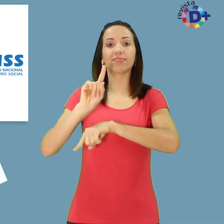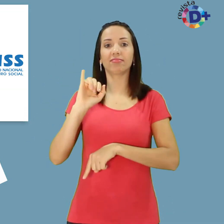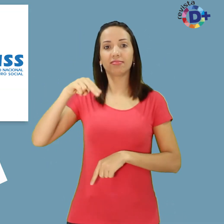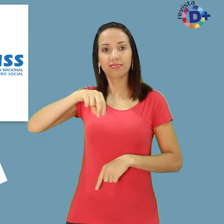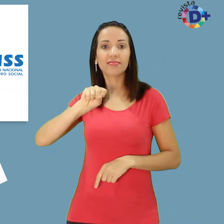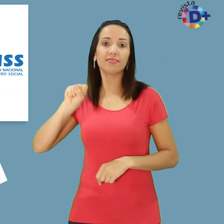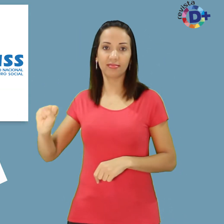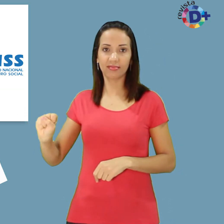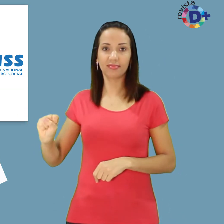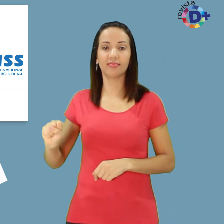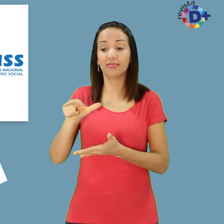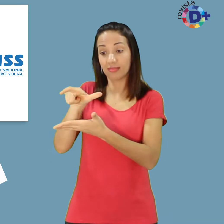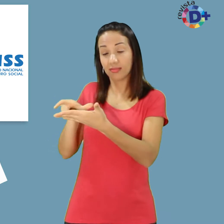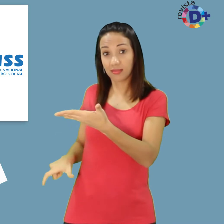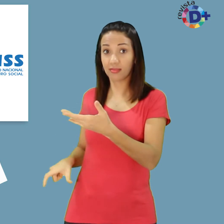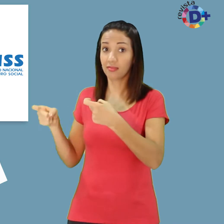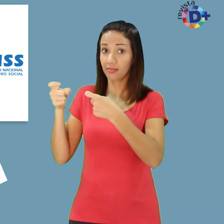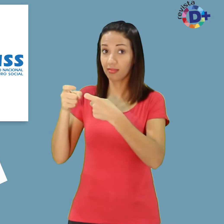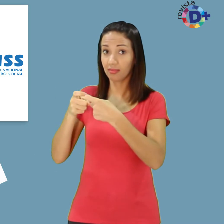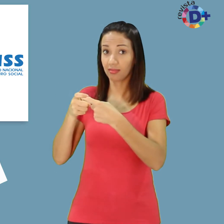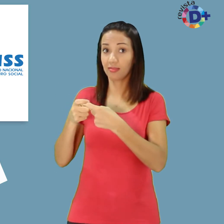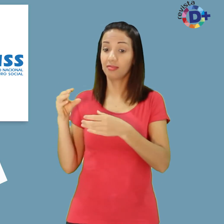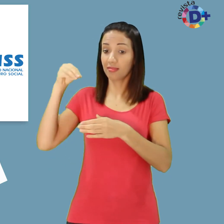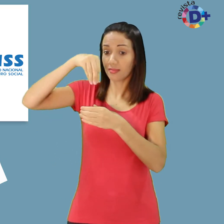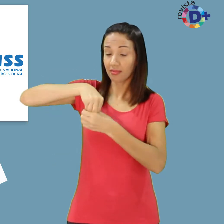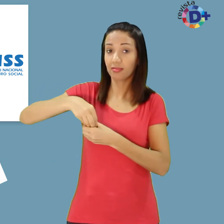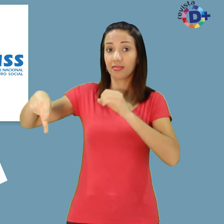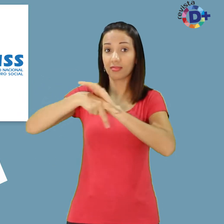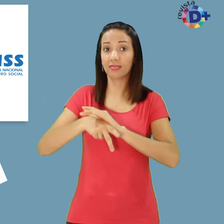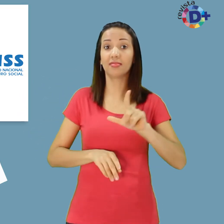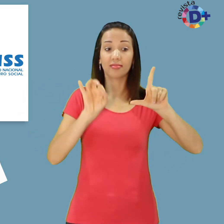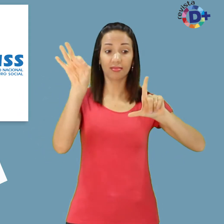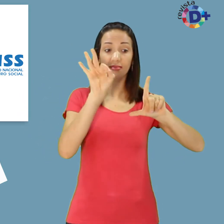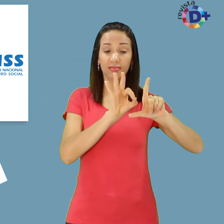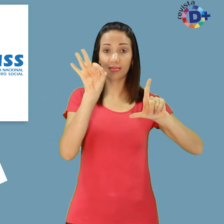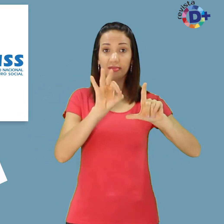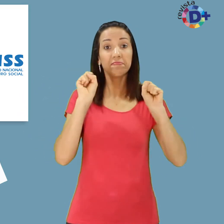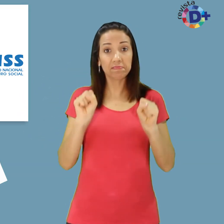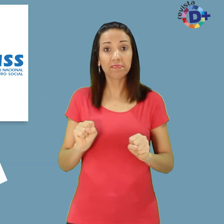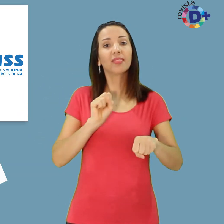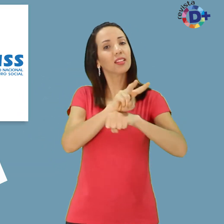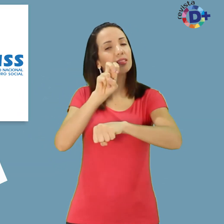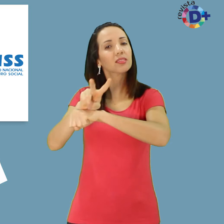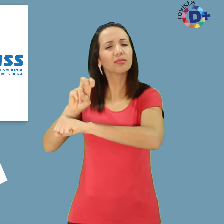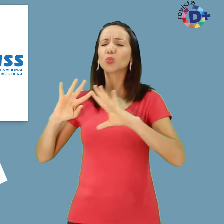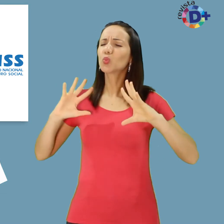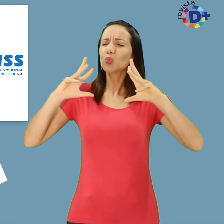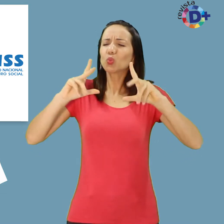laudo, abrangidos pela lei de cotas. Assim, eles podem se candidatar a todas as vagas que